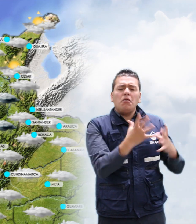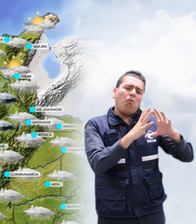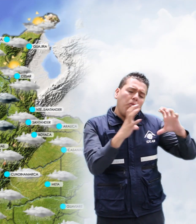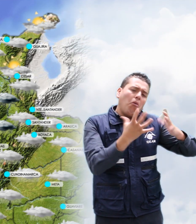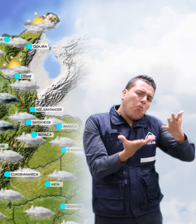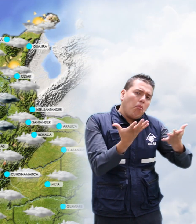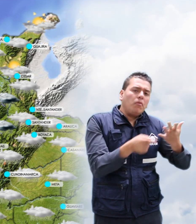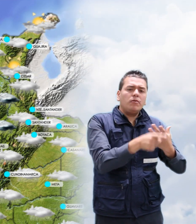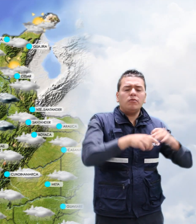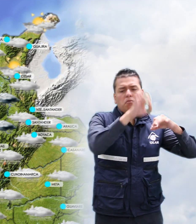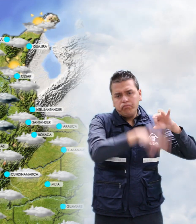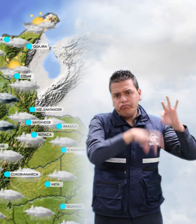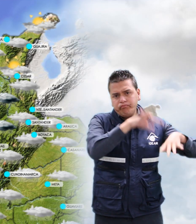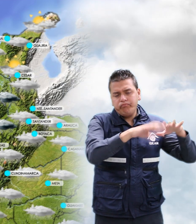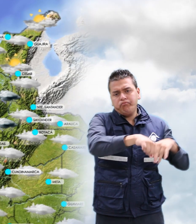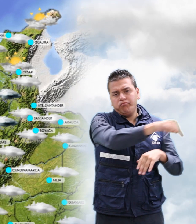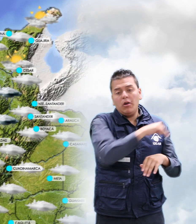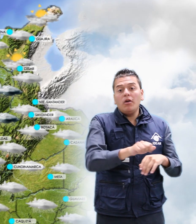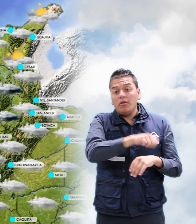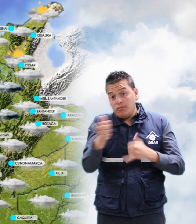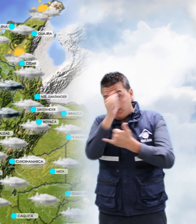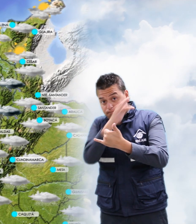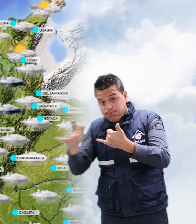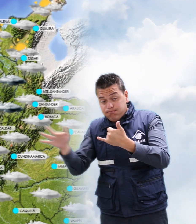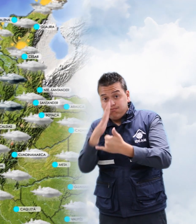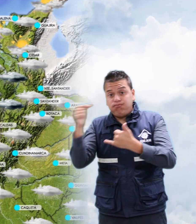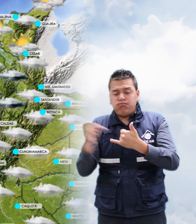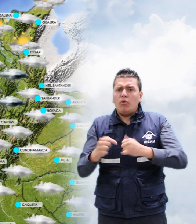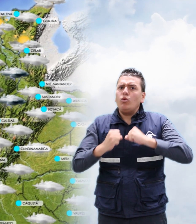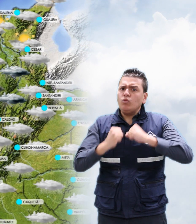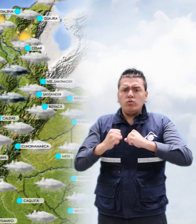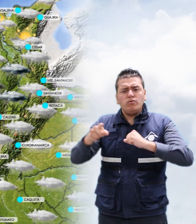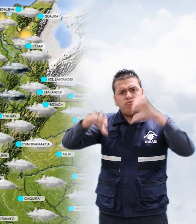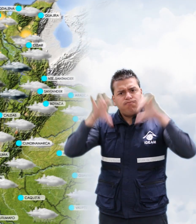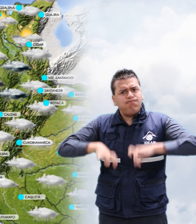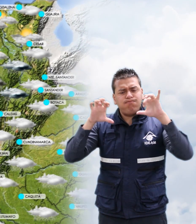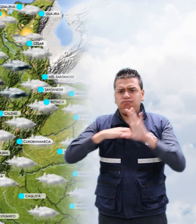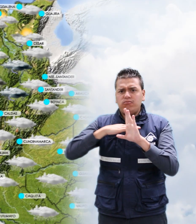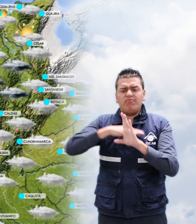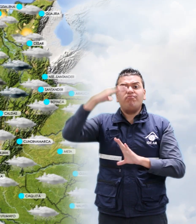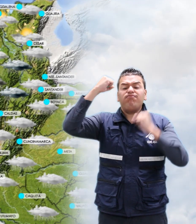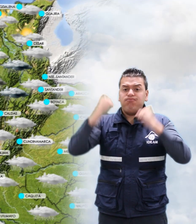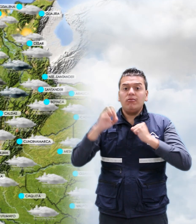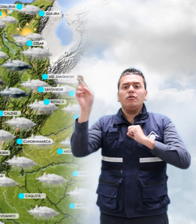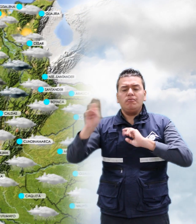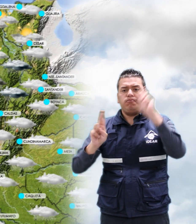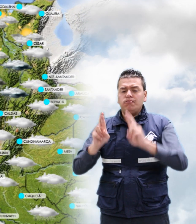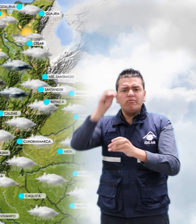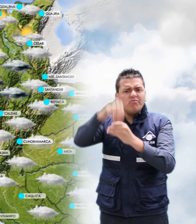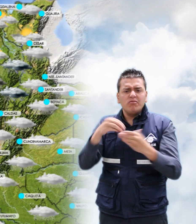y lloviendas dispersas para la mañana. La región pacífica bastante activa, lluvias de moderadas a fuertes e inclusive actividad eléctrica